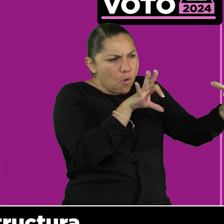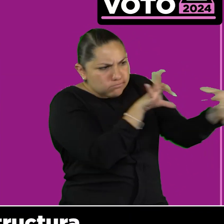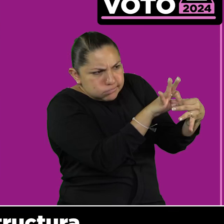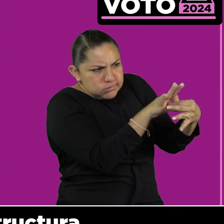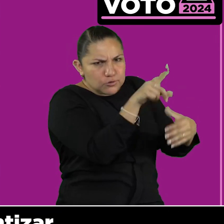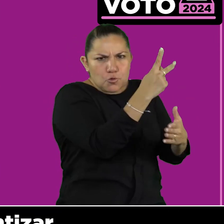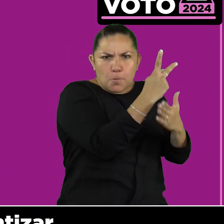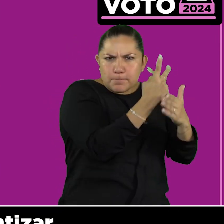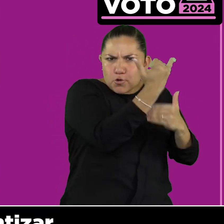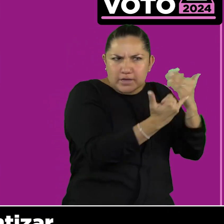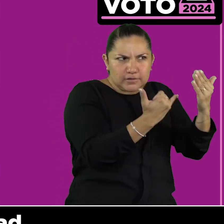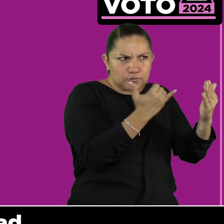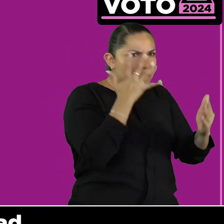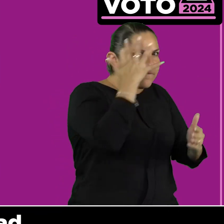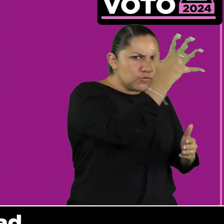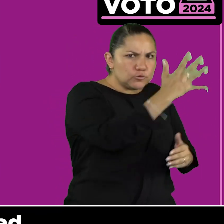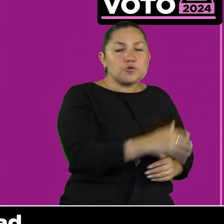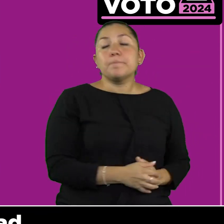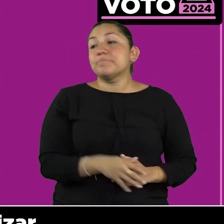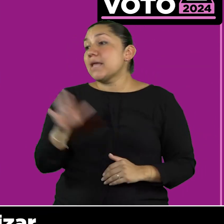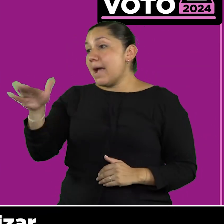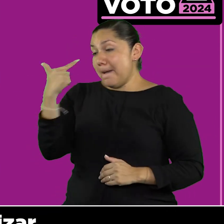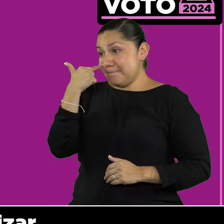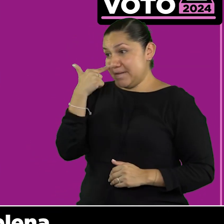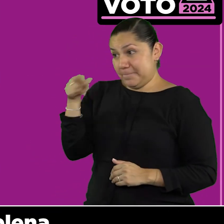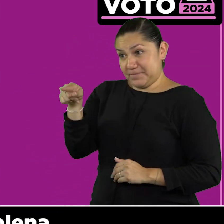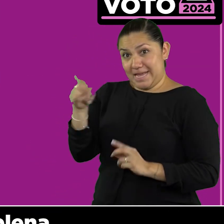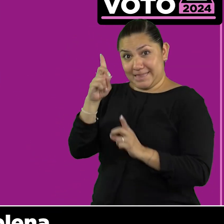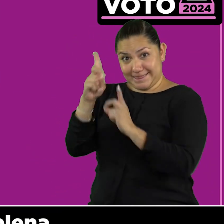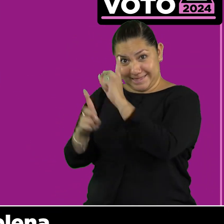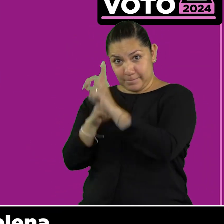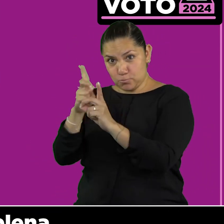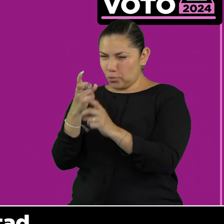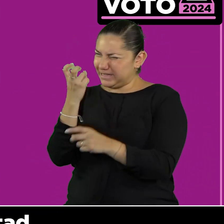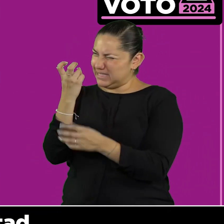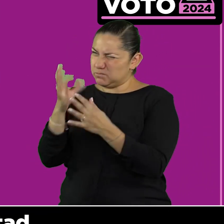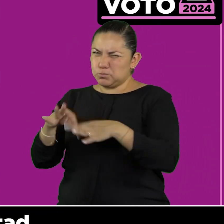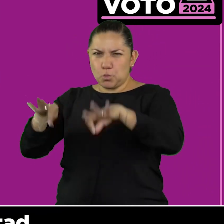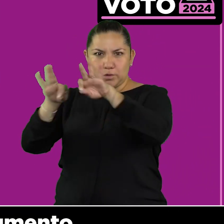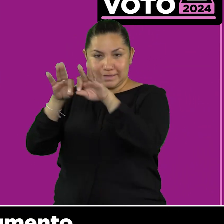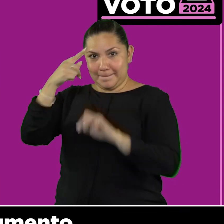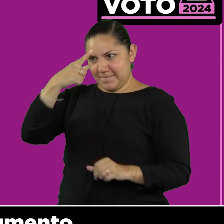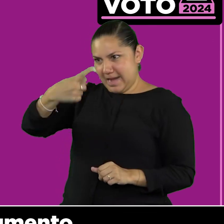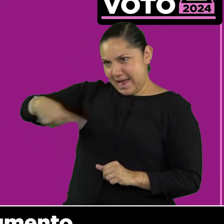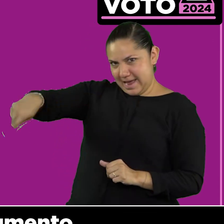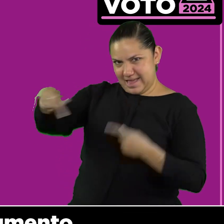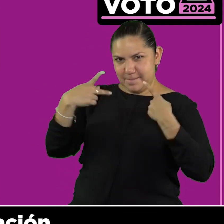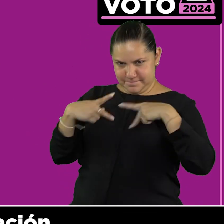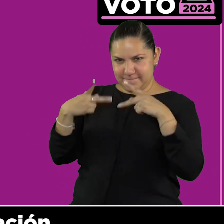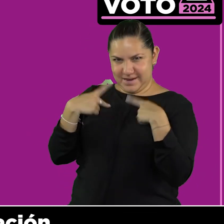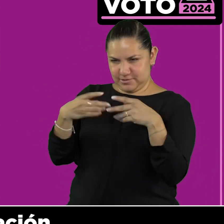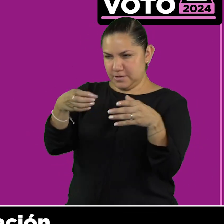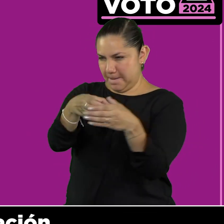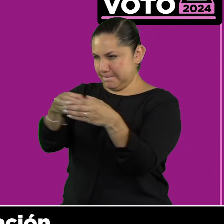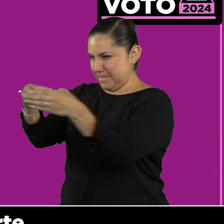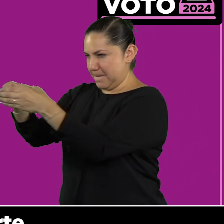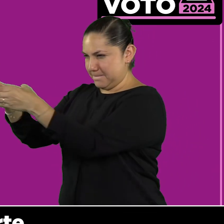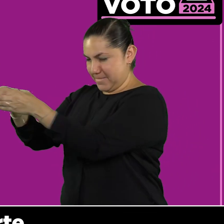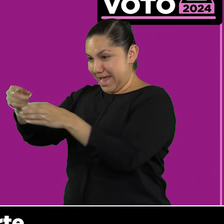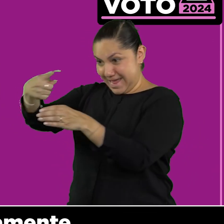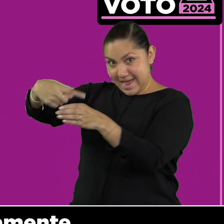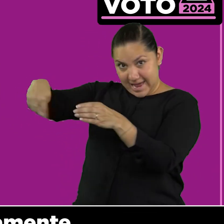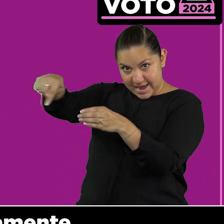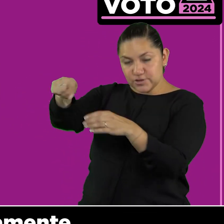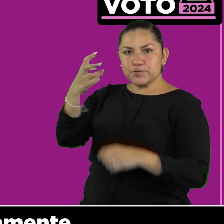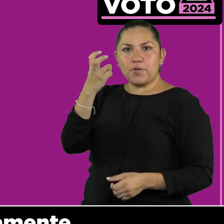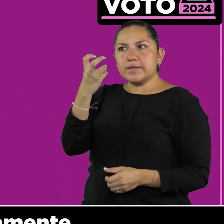infraestructura para garantizar movilidad y garantizar una vida plena, en libertad para ese segmento de la población. Y